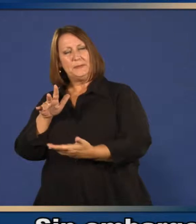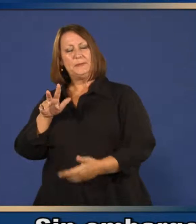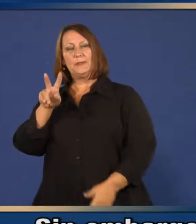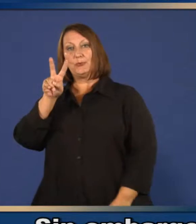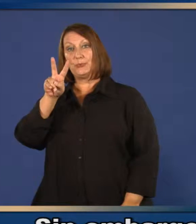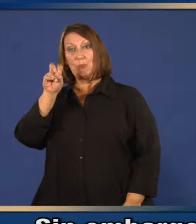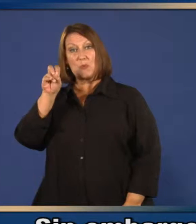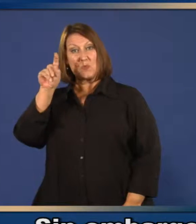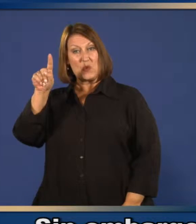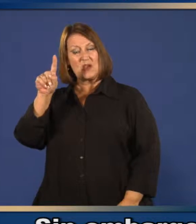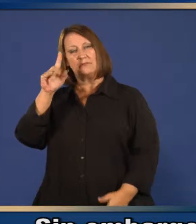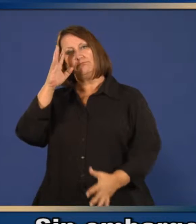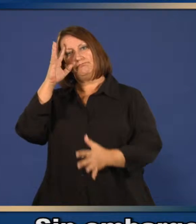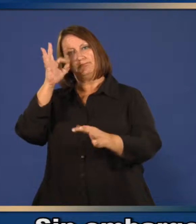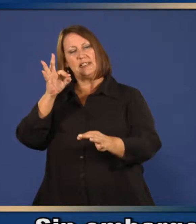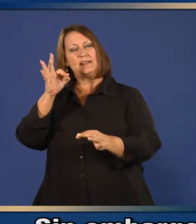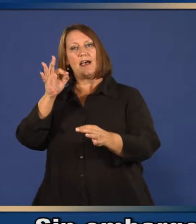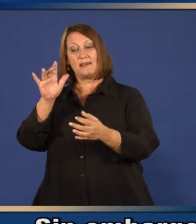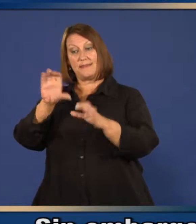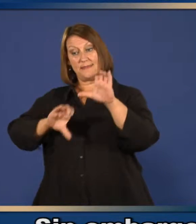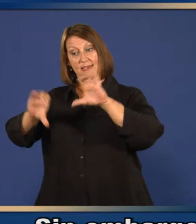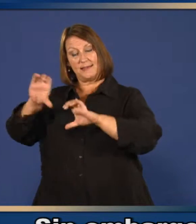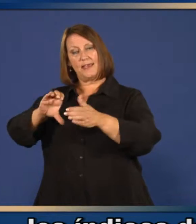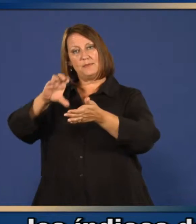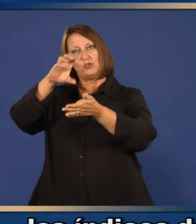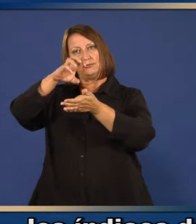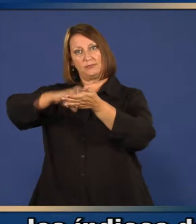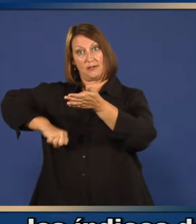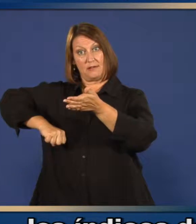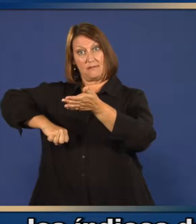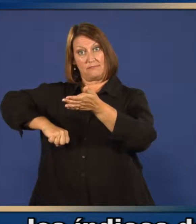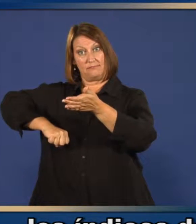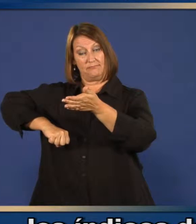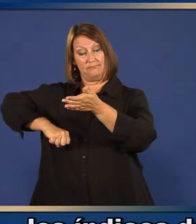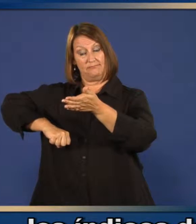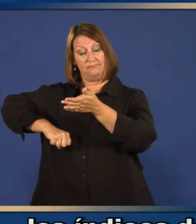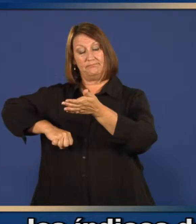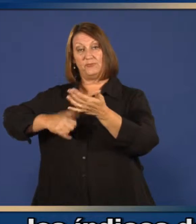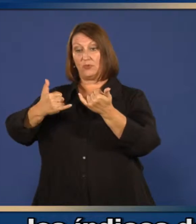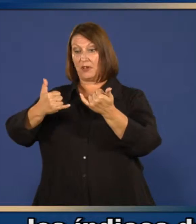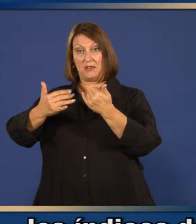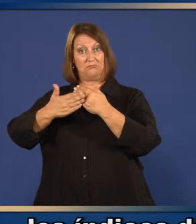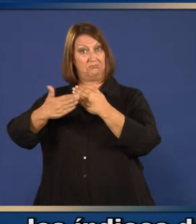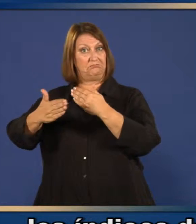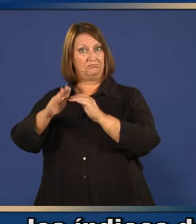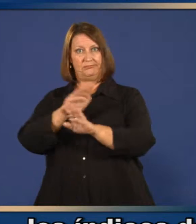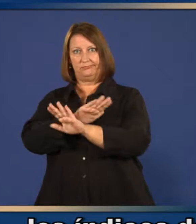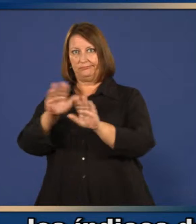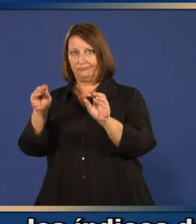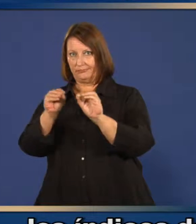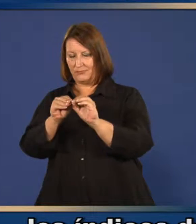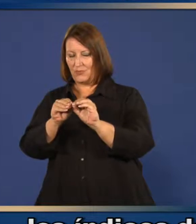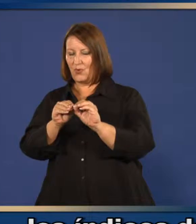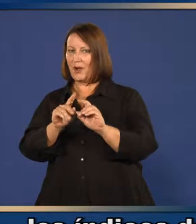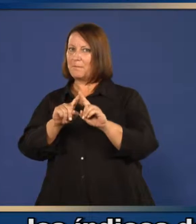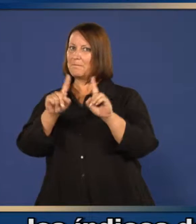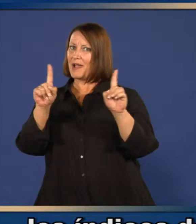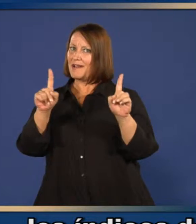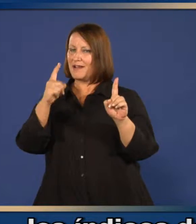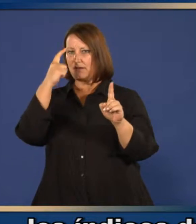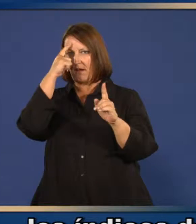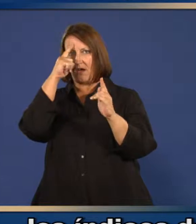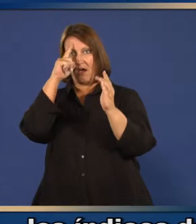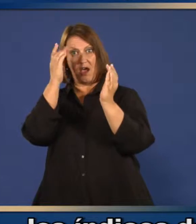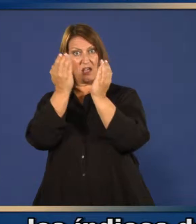vacunas que se administran durante la niñez, los índices de autismo en realidad han aumentado,